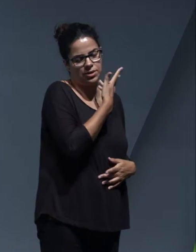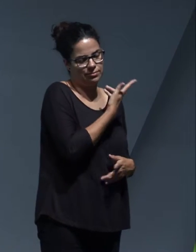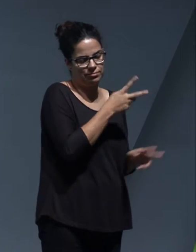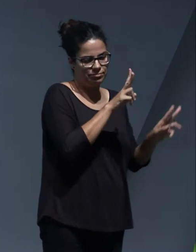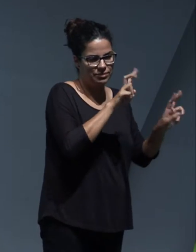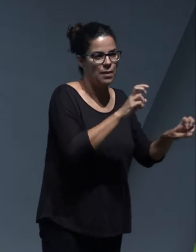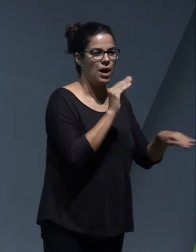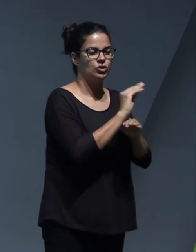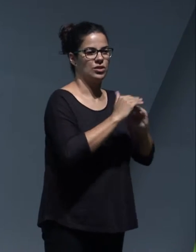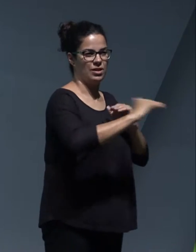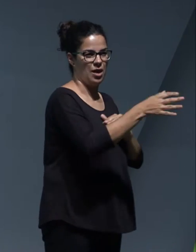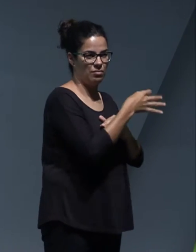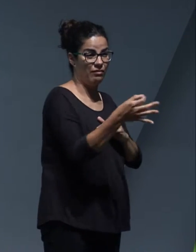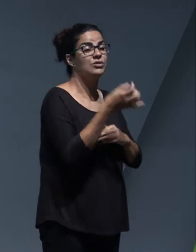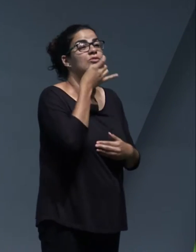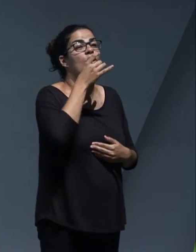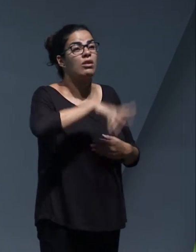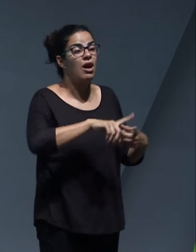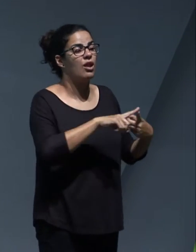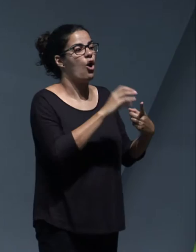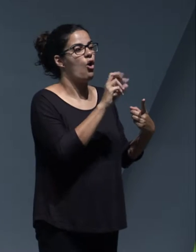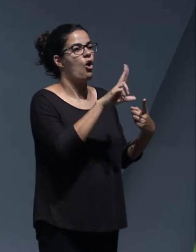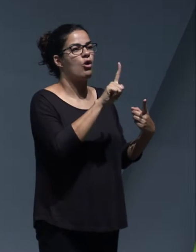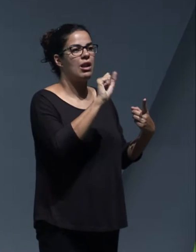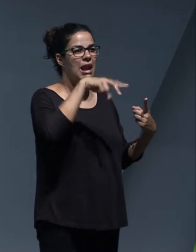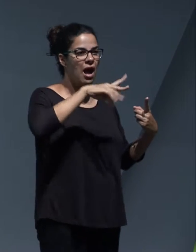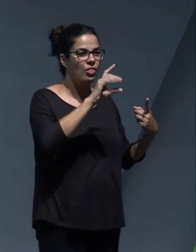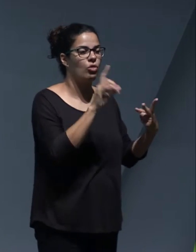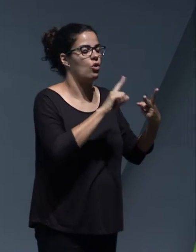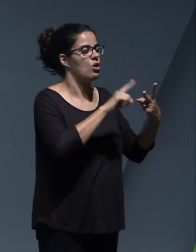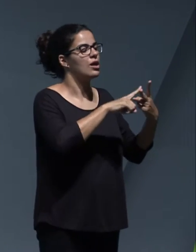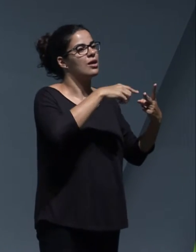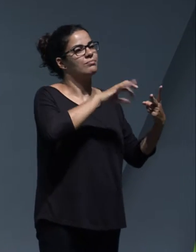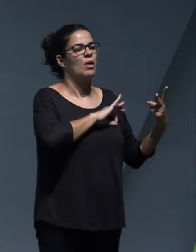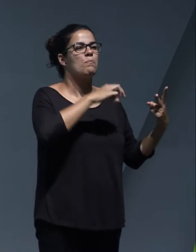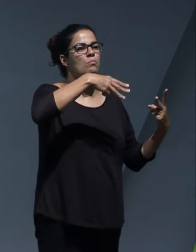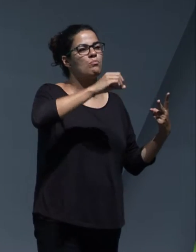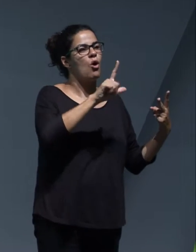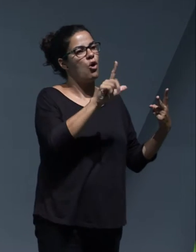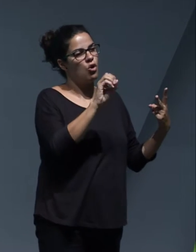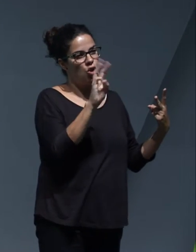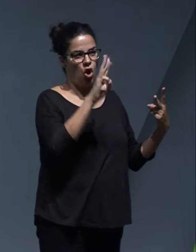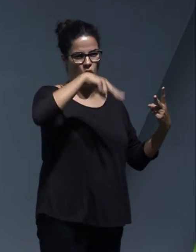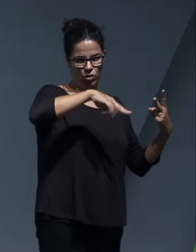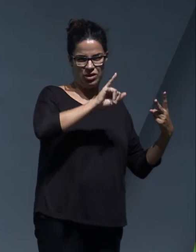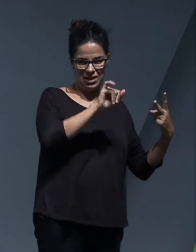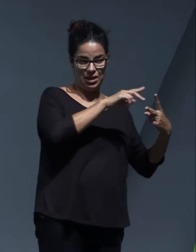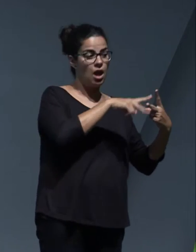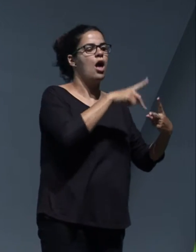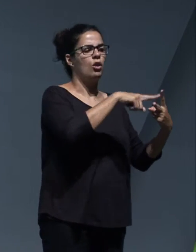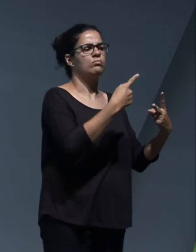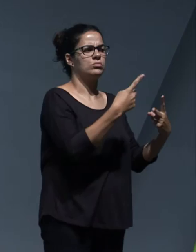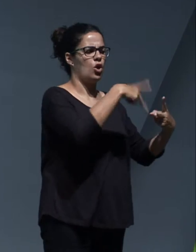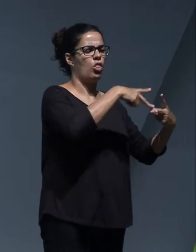como es Orlando y Alejandro Molouni, que sumieron este reto, esto que algunas veces a los responsables